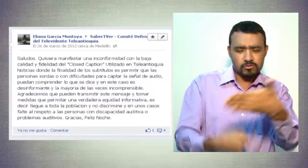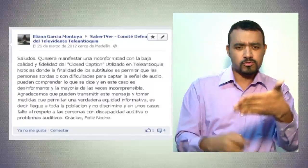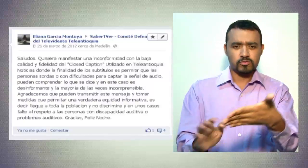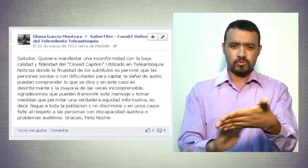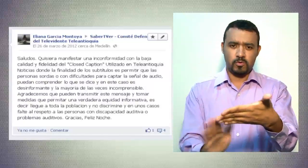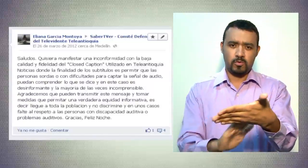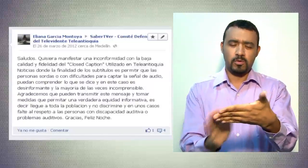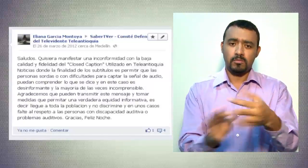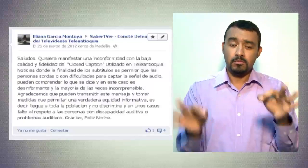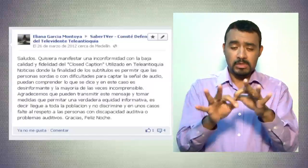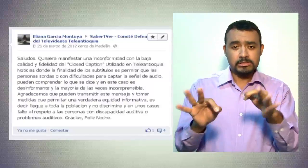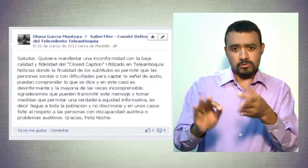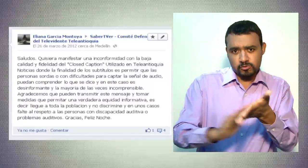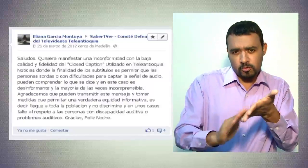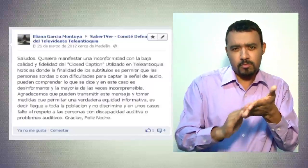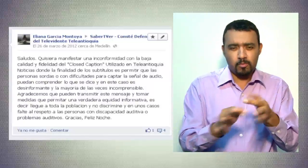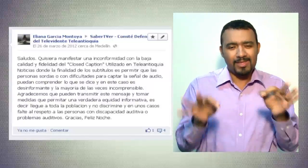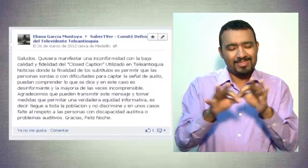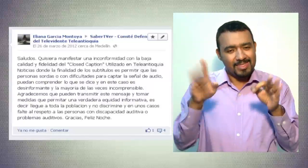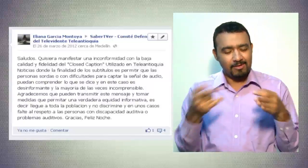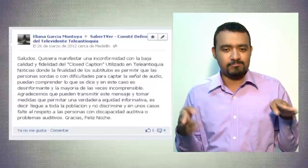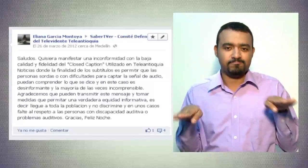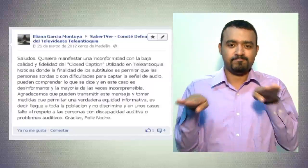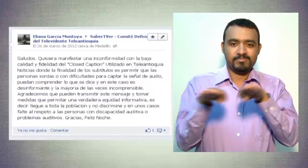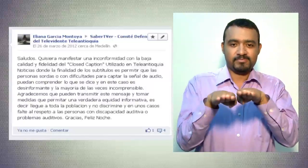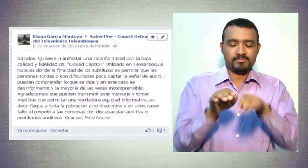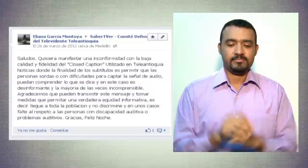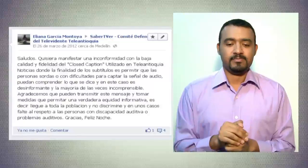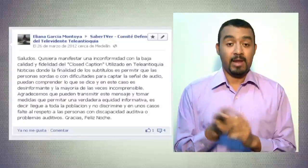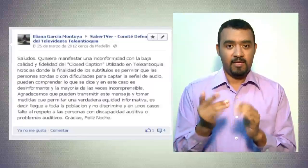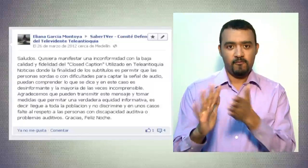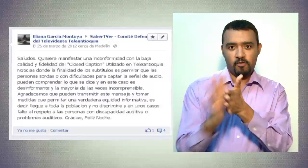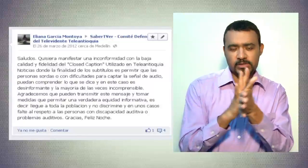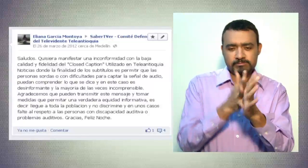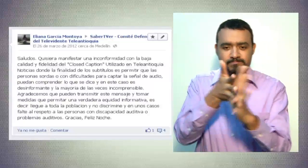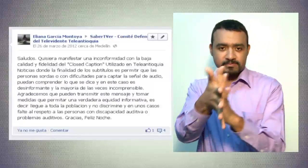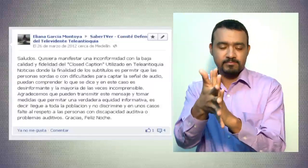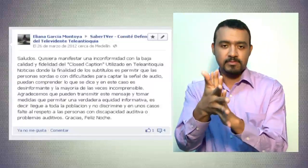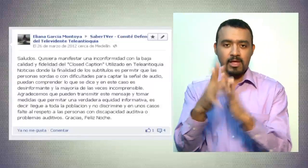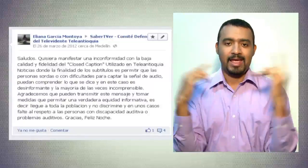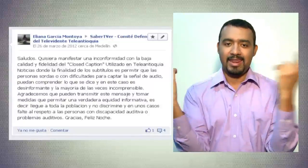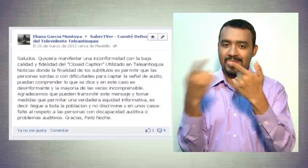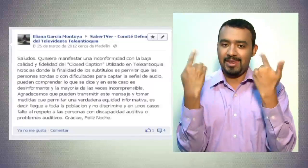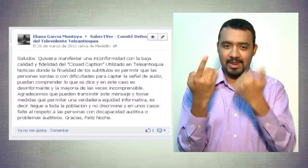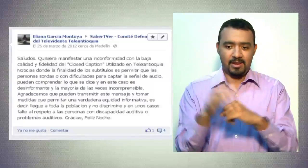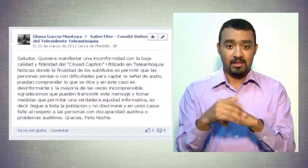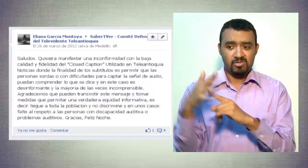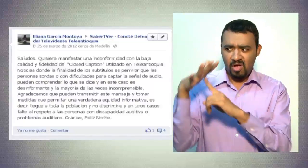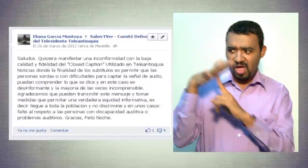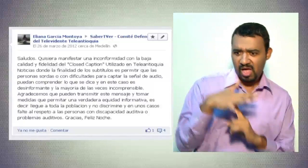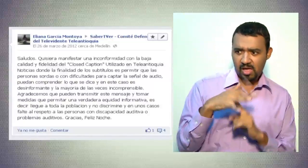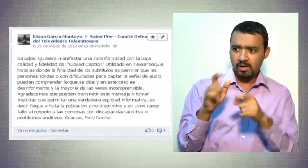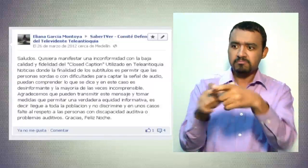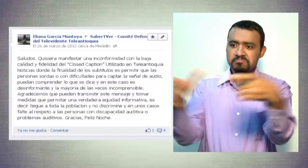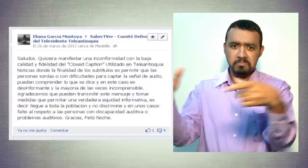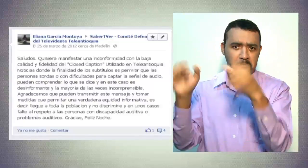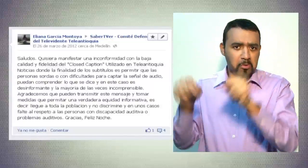medidas que permitan una verdadera equidad informativa. Es decir, llegue a toda la población y no discrimine, y en unos